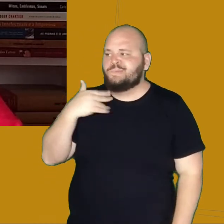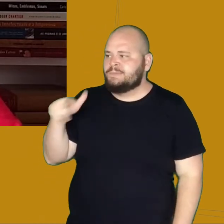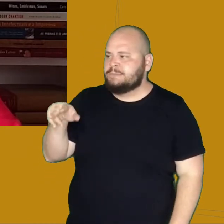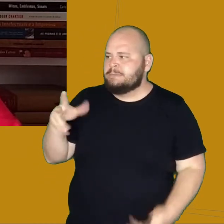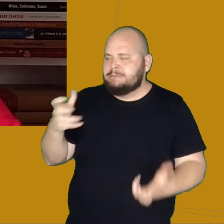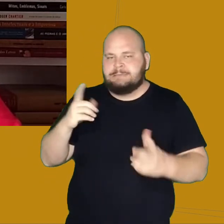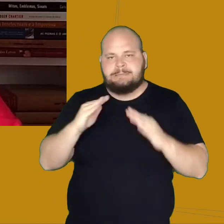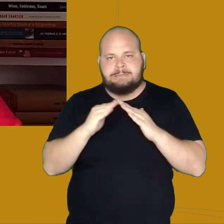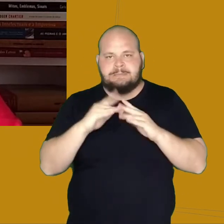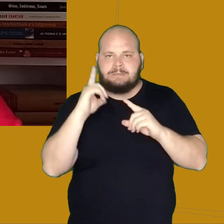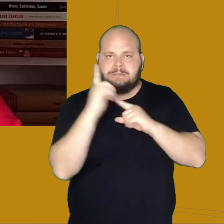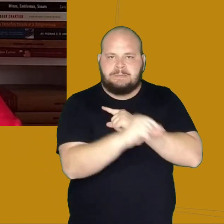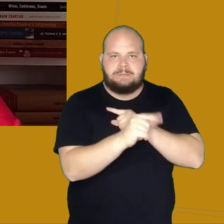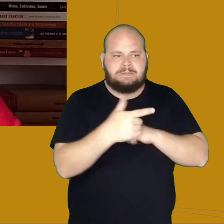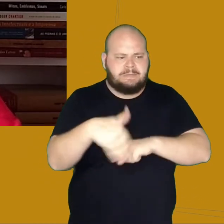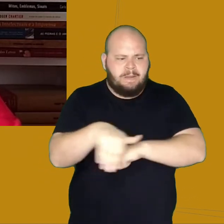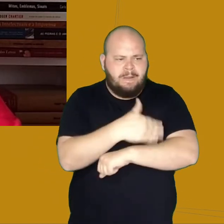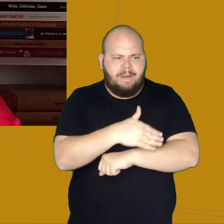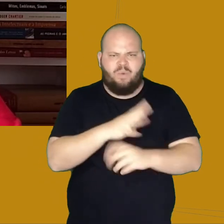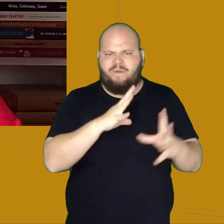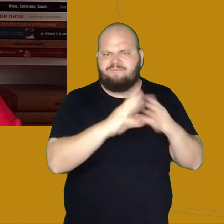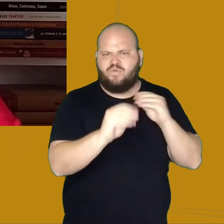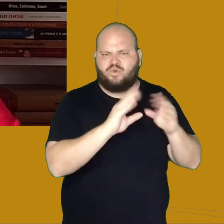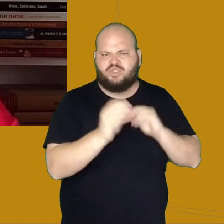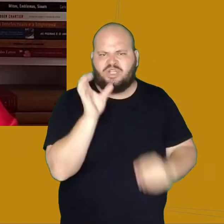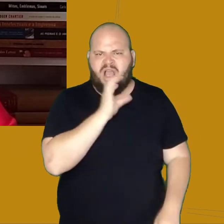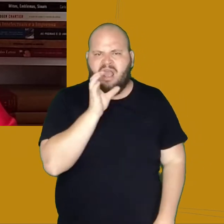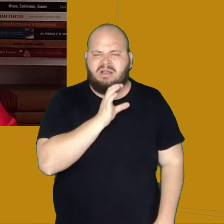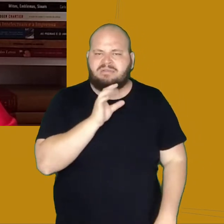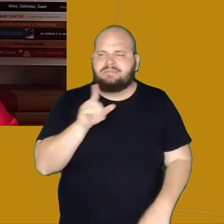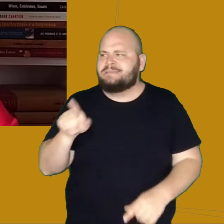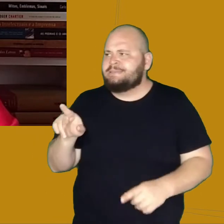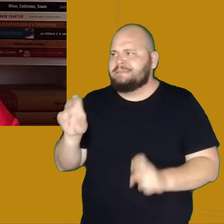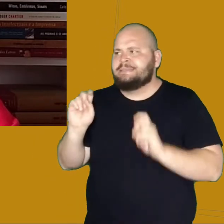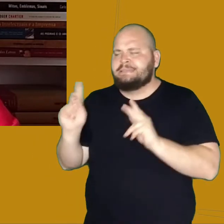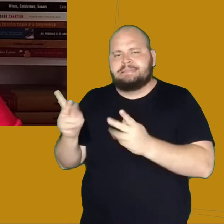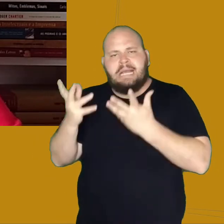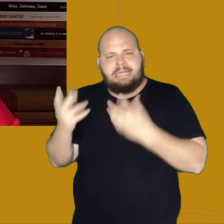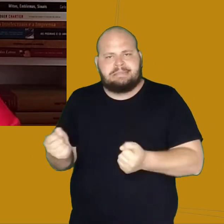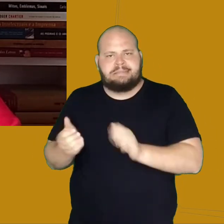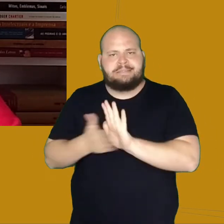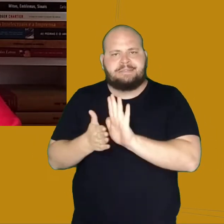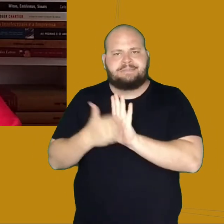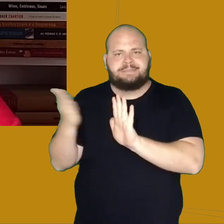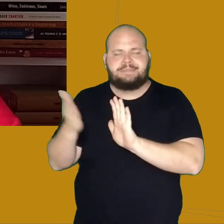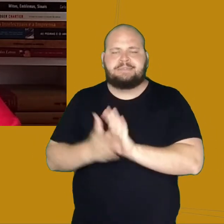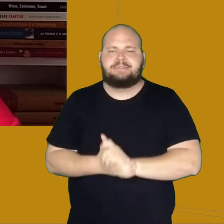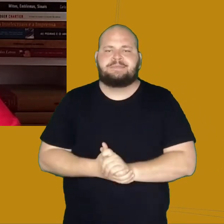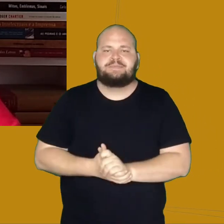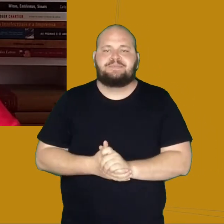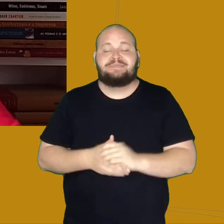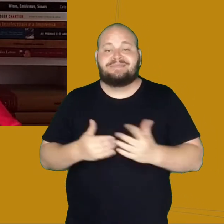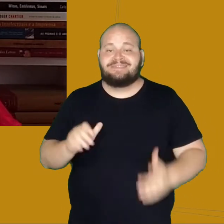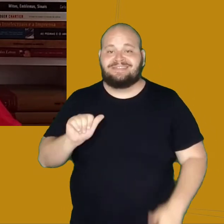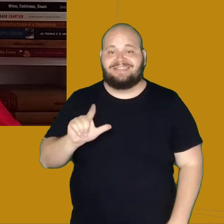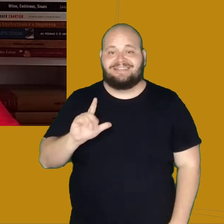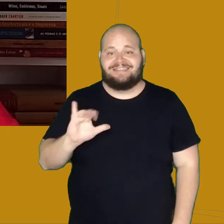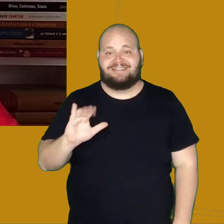acreditava que na rua seria mais fácil de fugir, acabou aceitando a proposta. Então, o Alcibiades pediu para que o Desembargador se